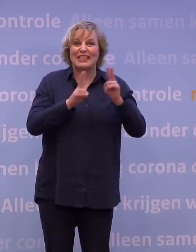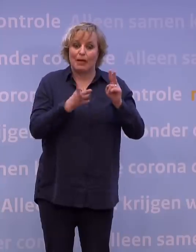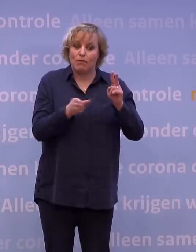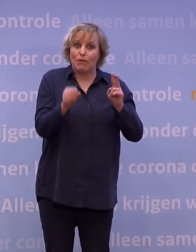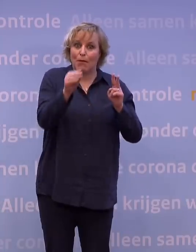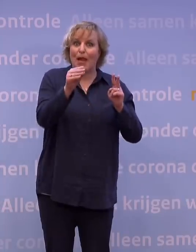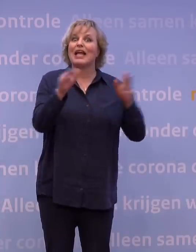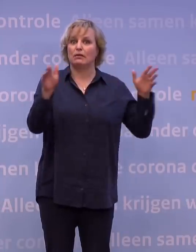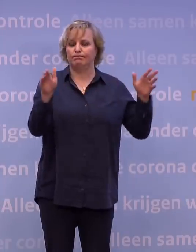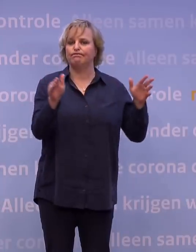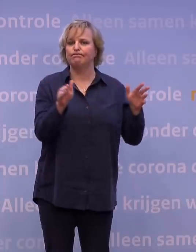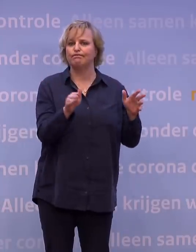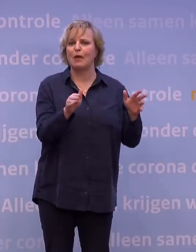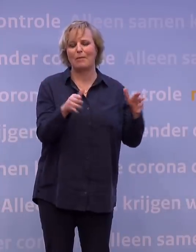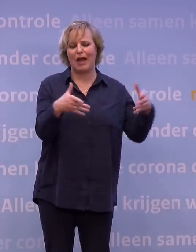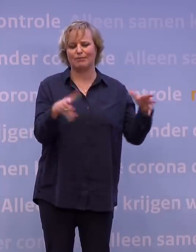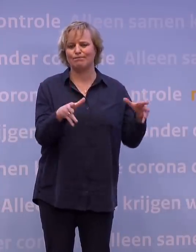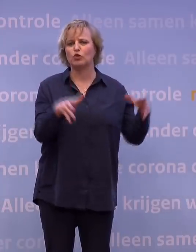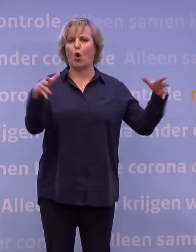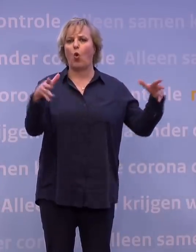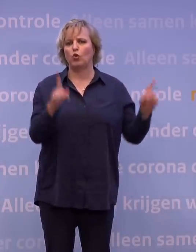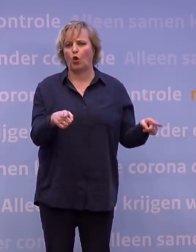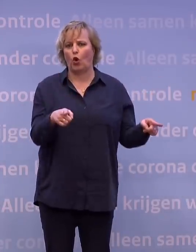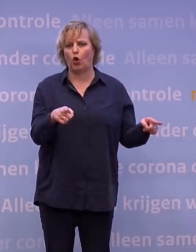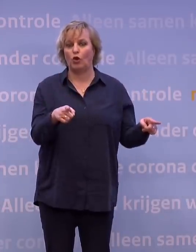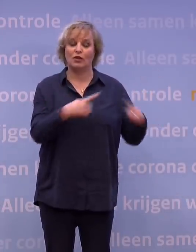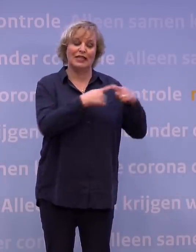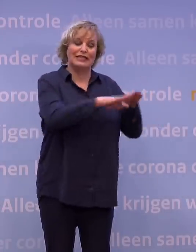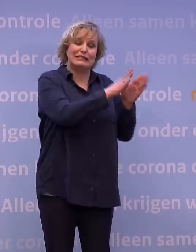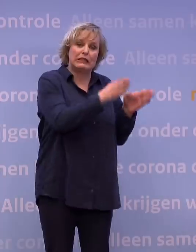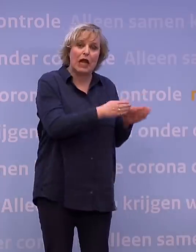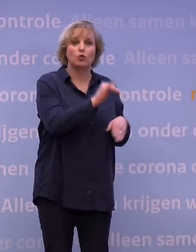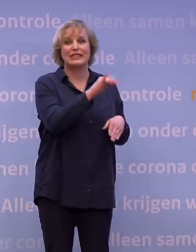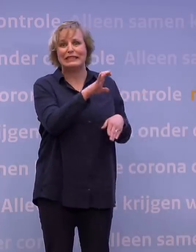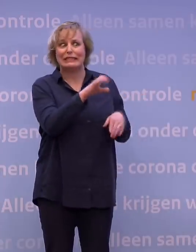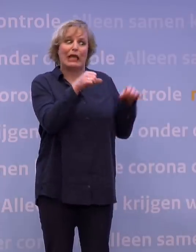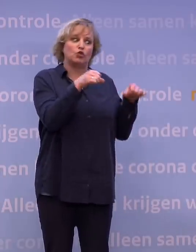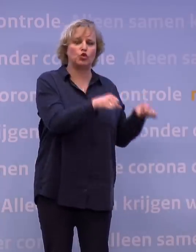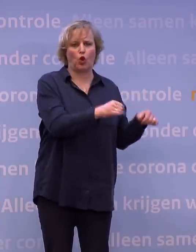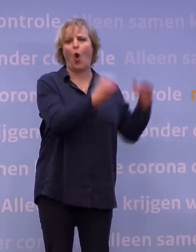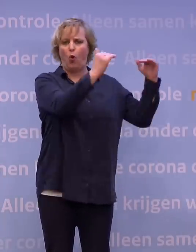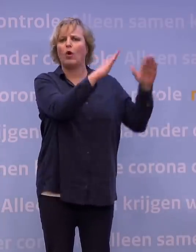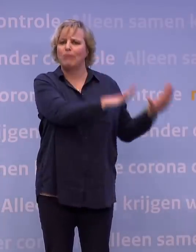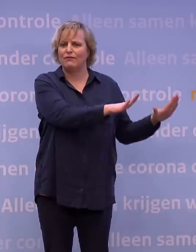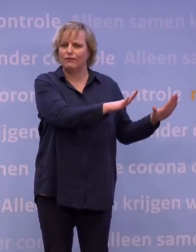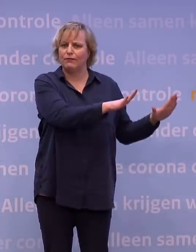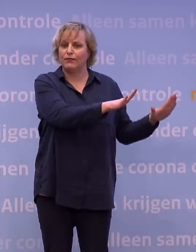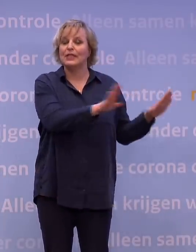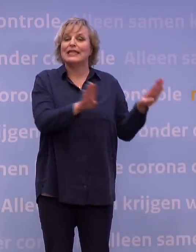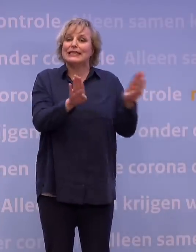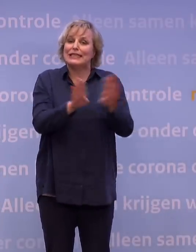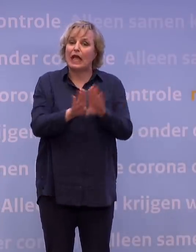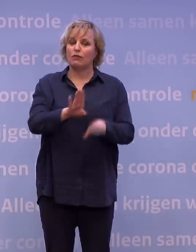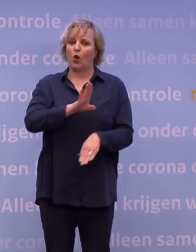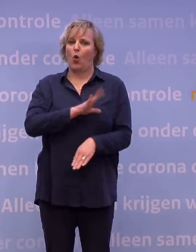maar nog steeds veel te hoog is. En de druk op de ziekenhuizen en de IC's blijft aanhoudend hoog. En datzelfde